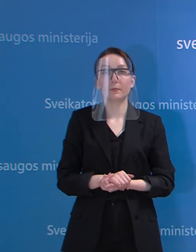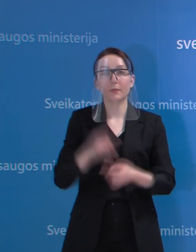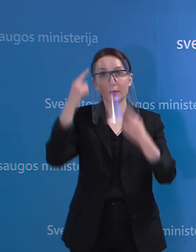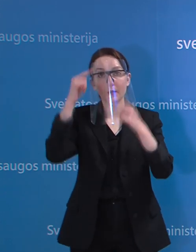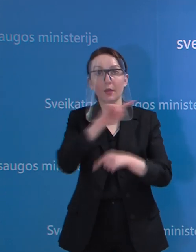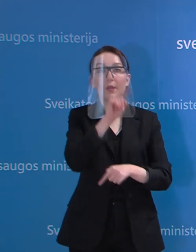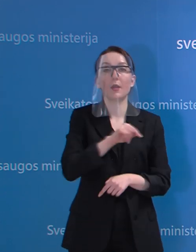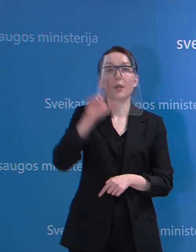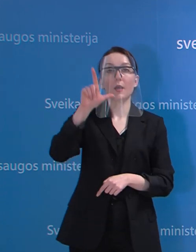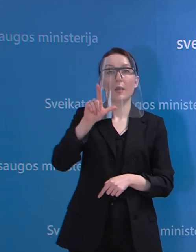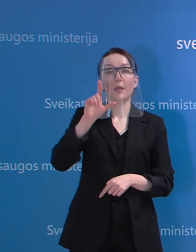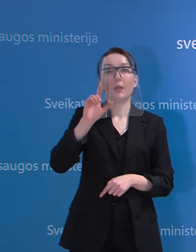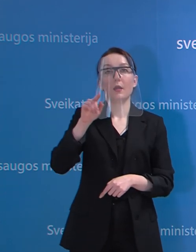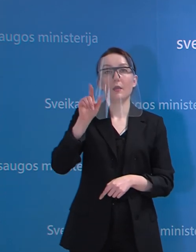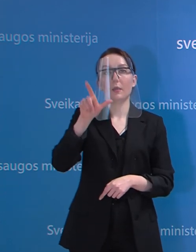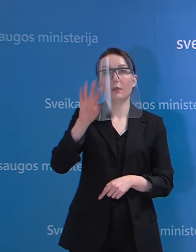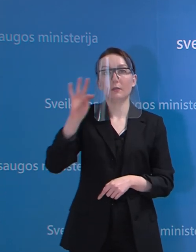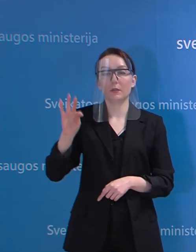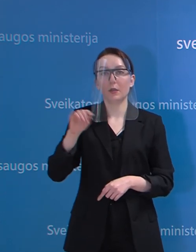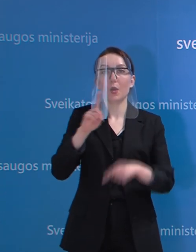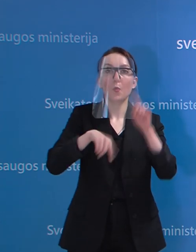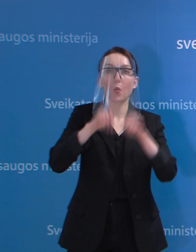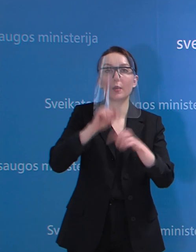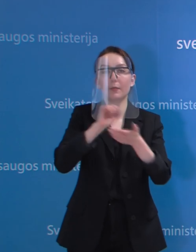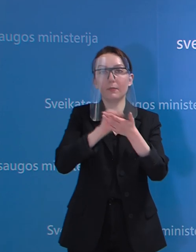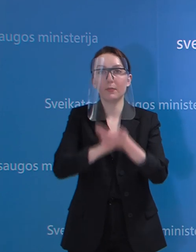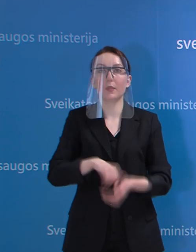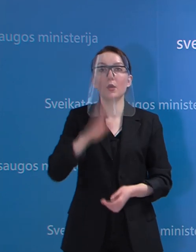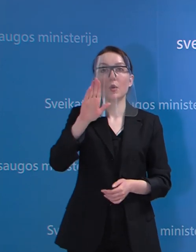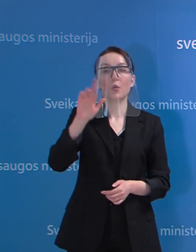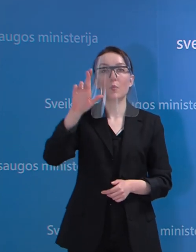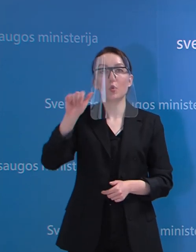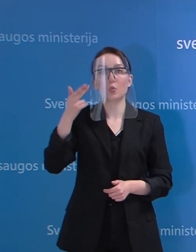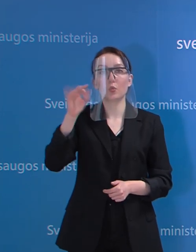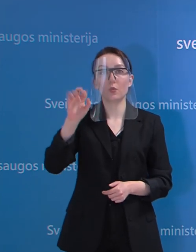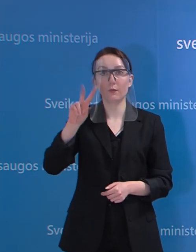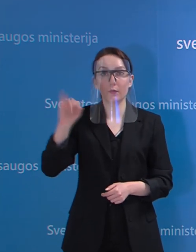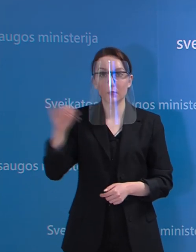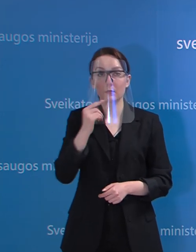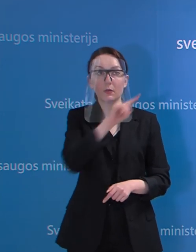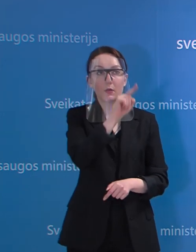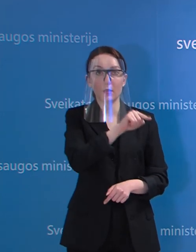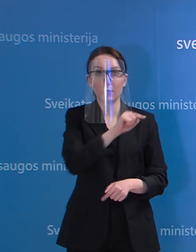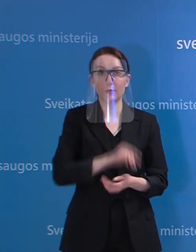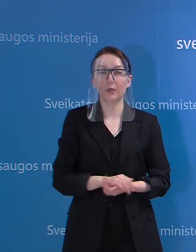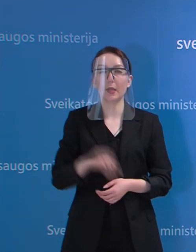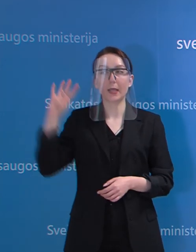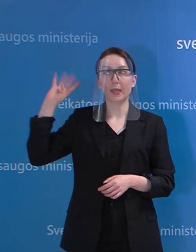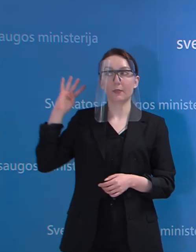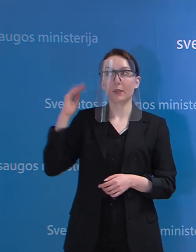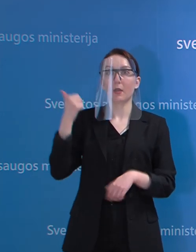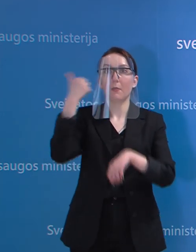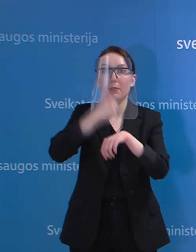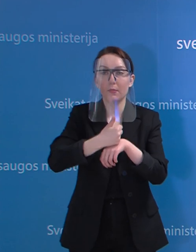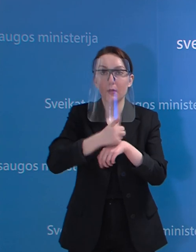Elta politikos skyriaus redaktorius Benas Brunalas klausia. Premjeras ketvirtadienį teigia,